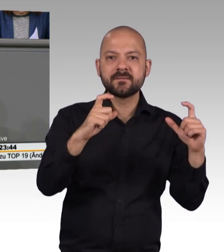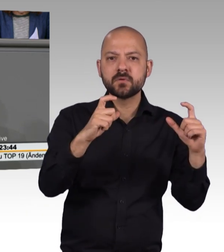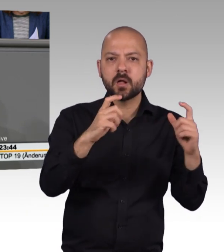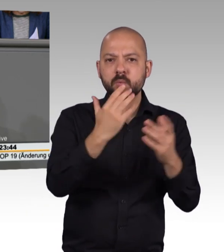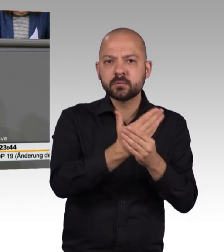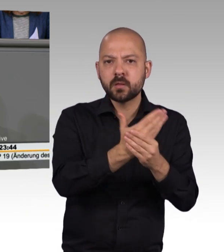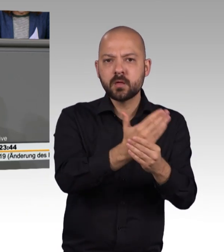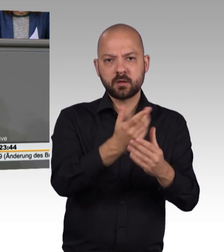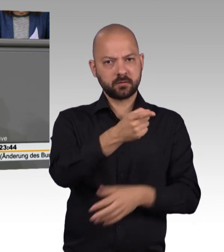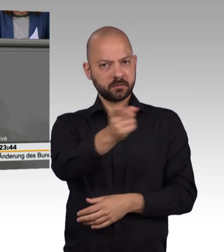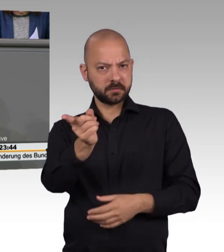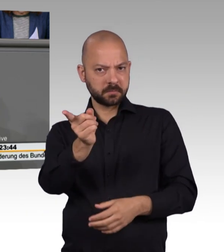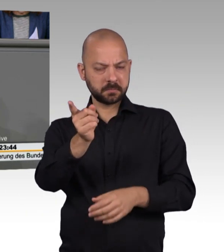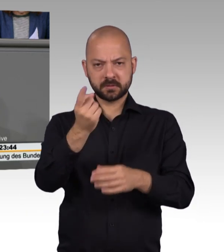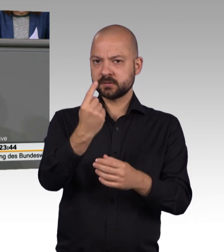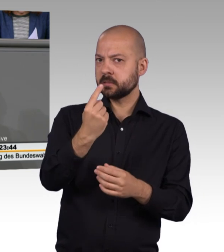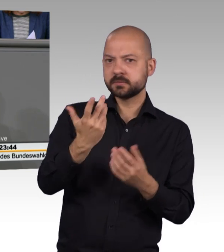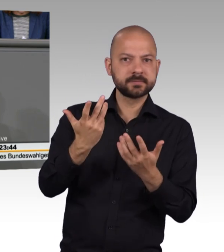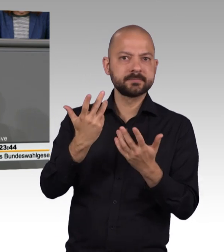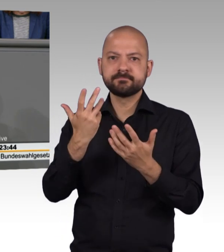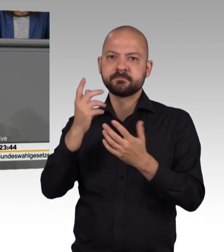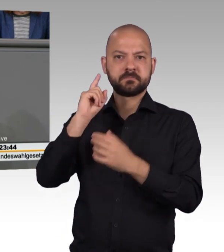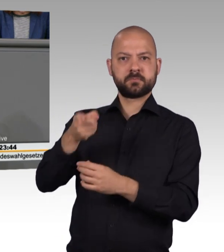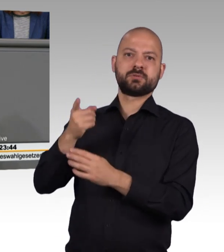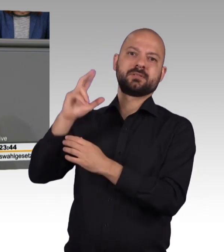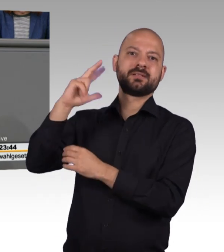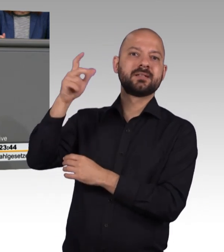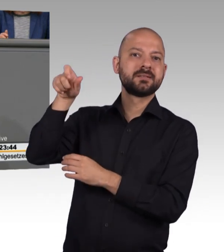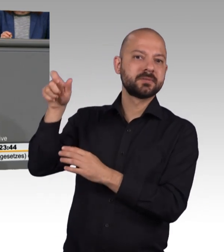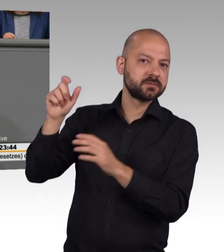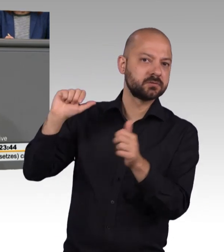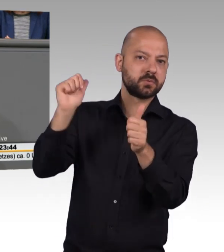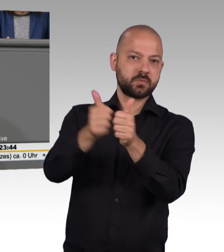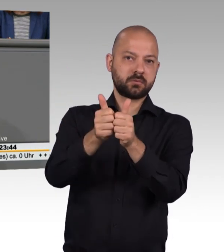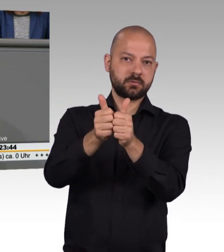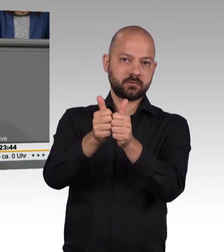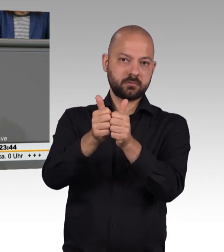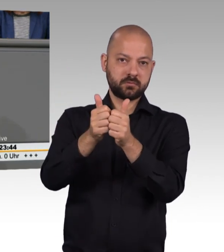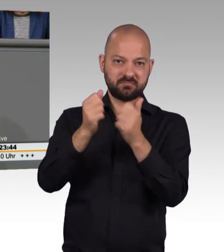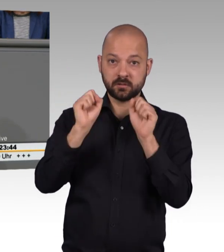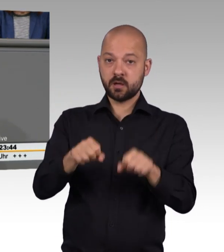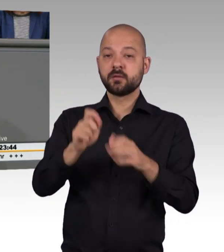von Dritten nach deren eigenem Willen ausgefüllt und damit das Wahlergebnis manipuliert, erst überhaupt nicht entstehen kann.